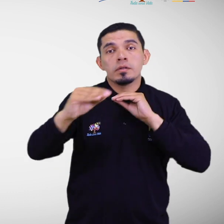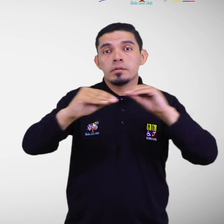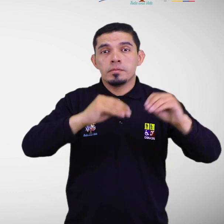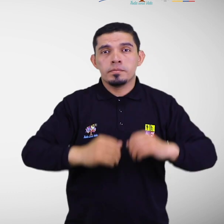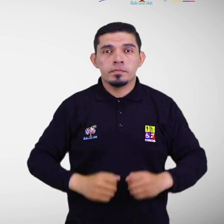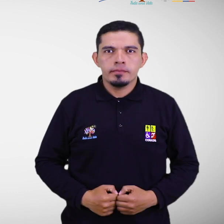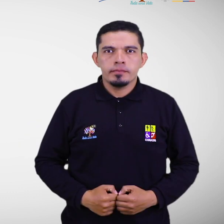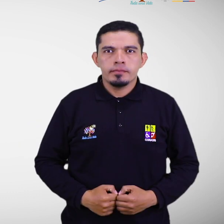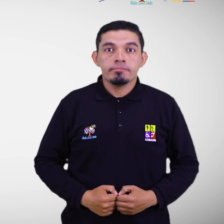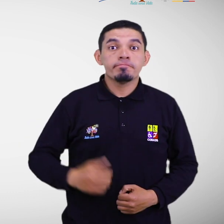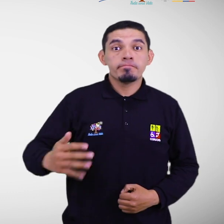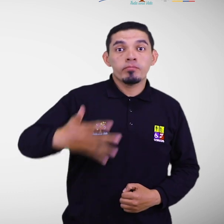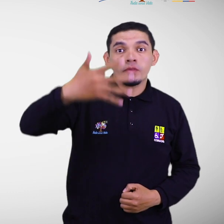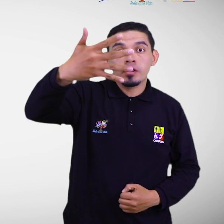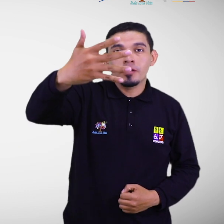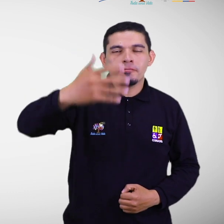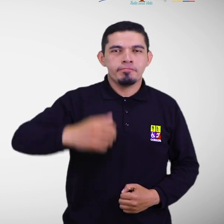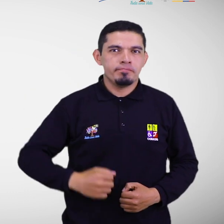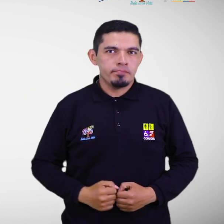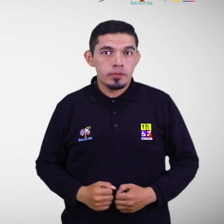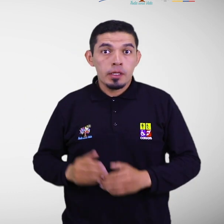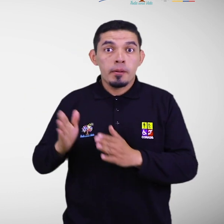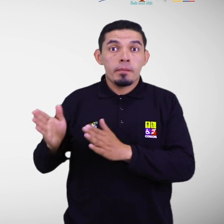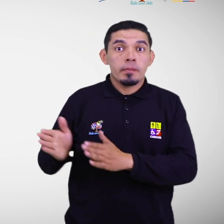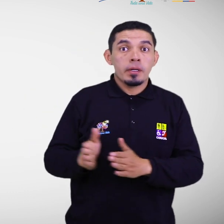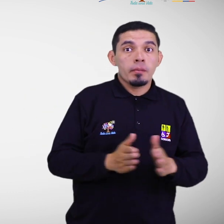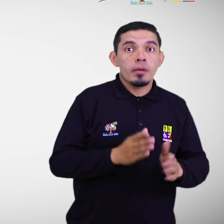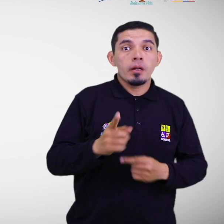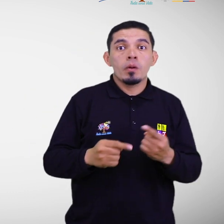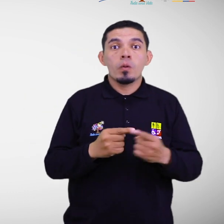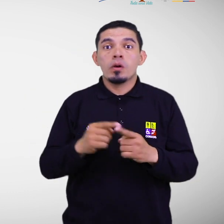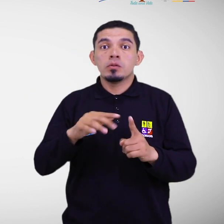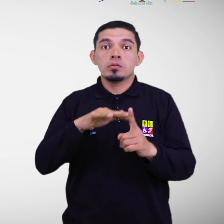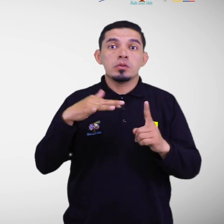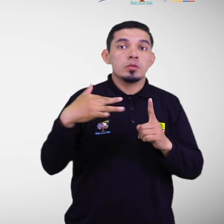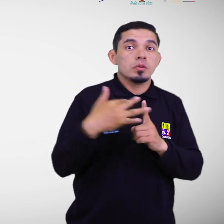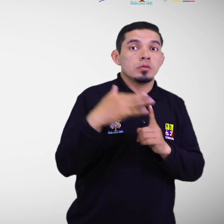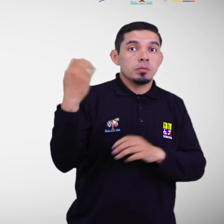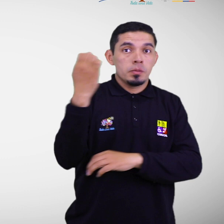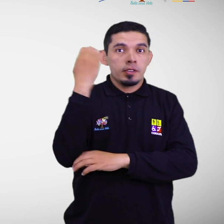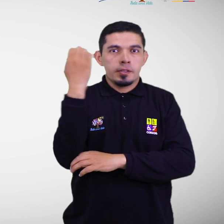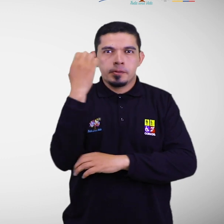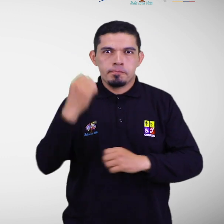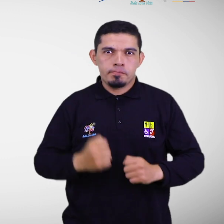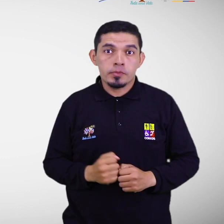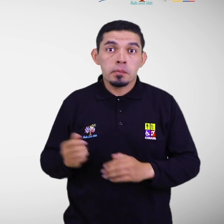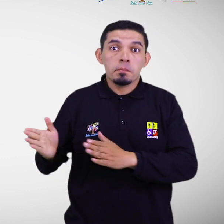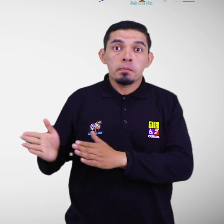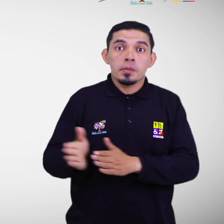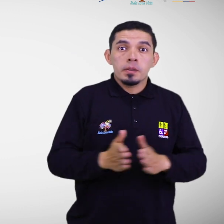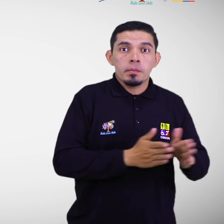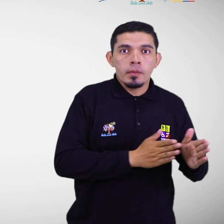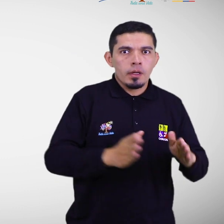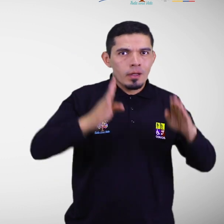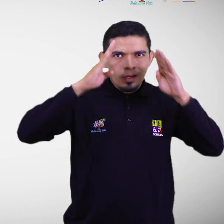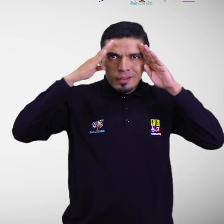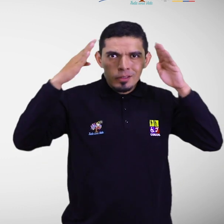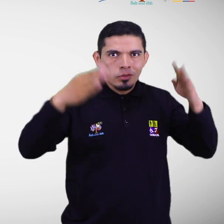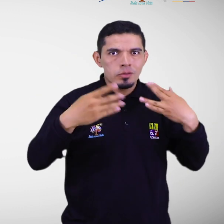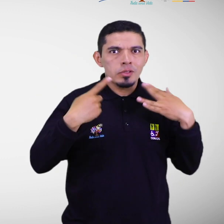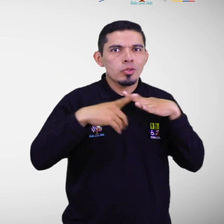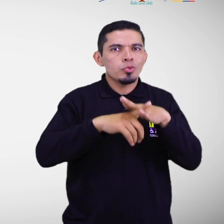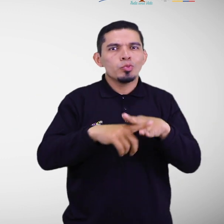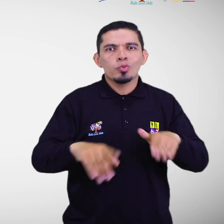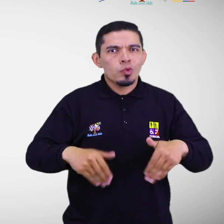Paso 5. Preparación ante situaciones de emergencia. La preparación con un enfoque inclusivo debe establecer